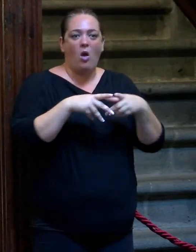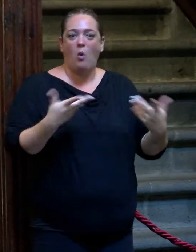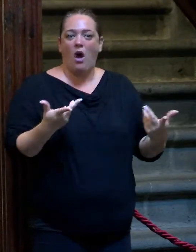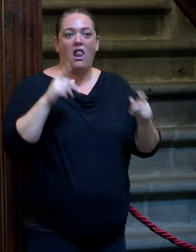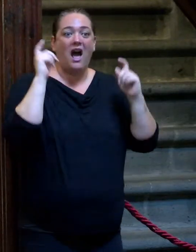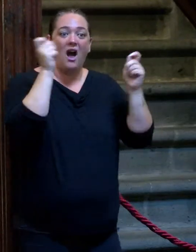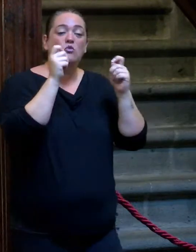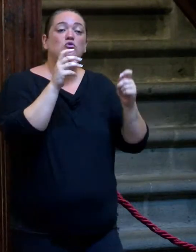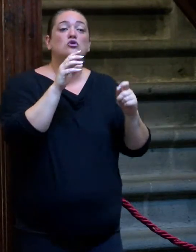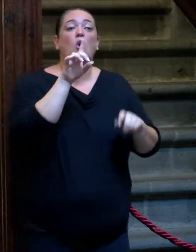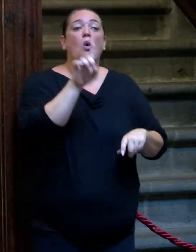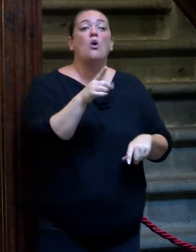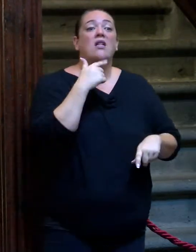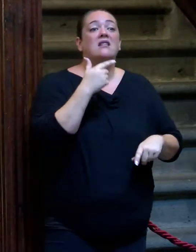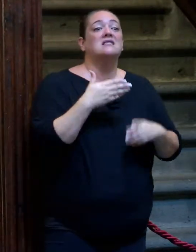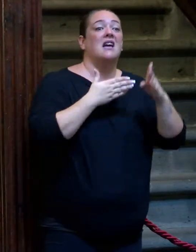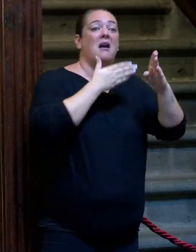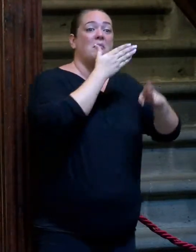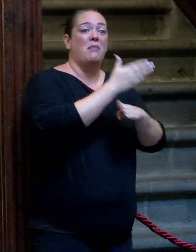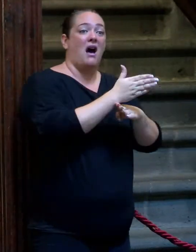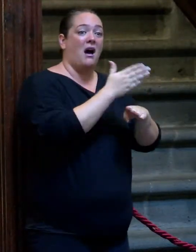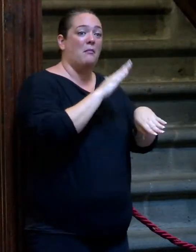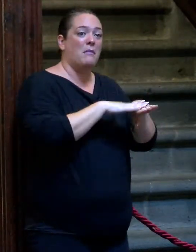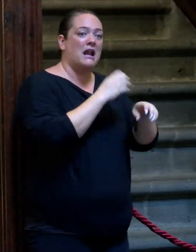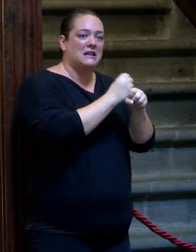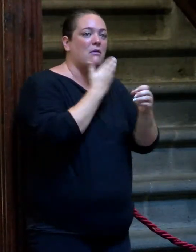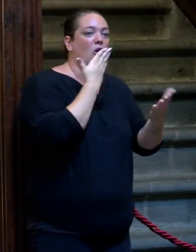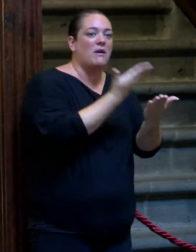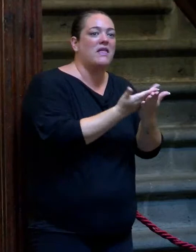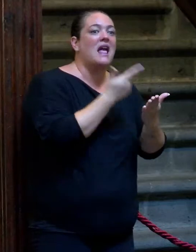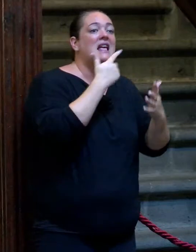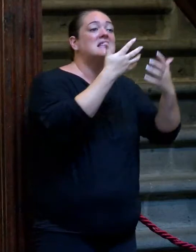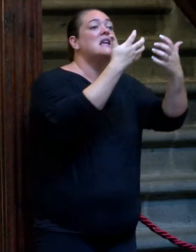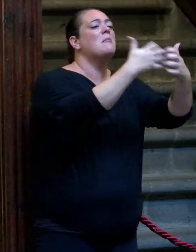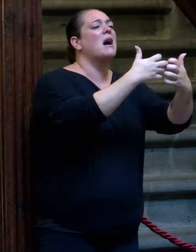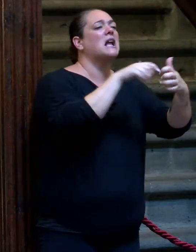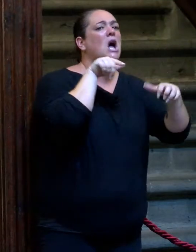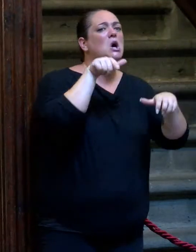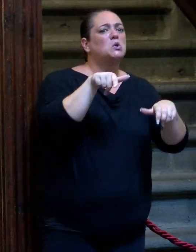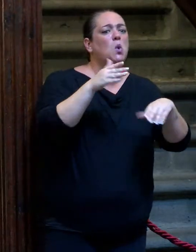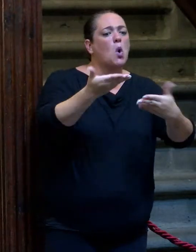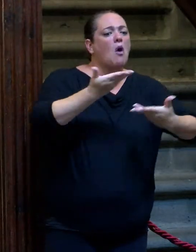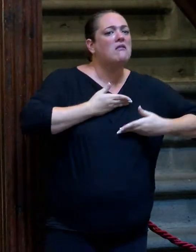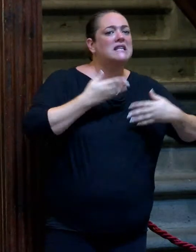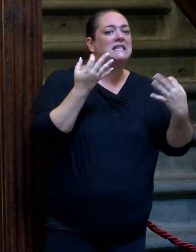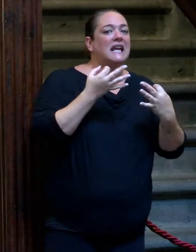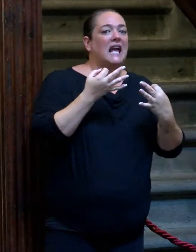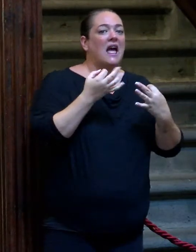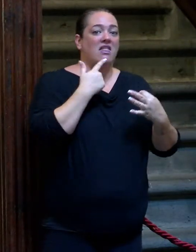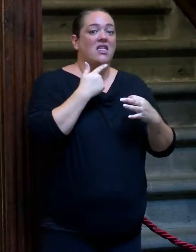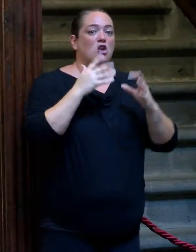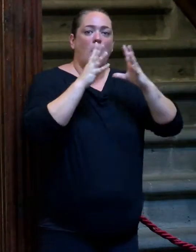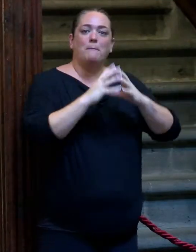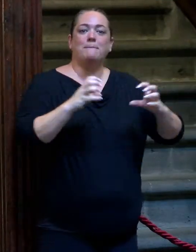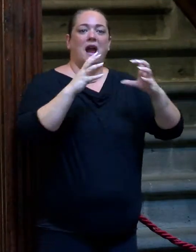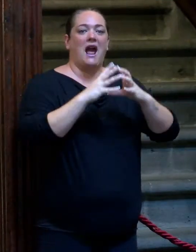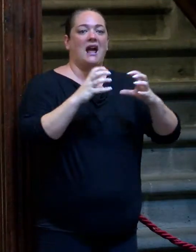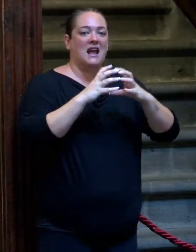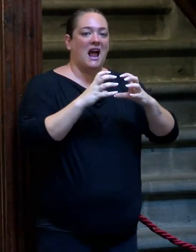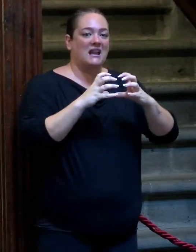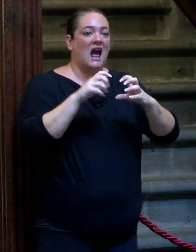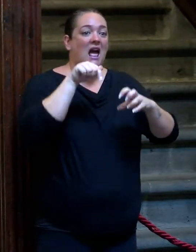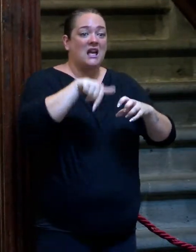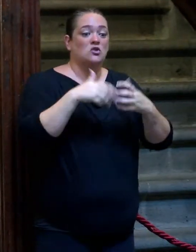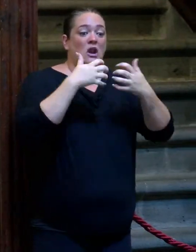Televisión Española que va uno a pedir trabajo y le dice la otra que es una máquina y que tenéis ustedes para ofrecernos. Ganas. Eso es lo que no van a tener